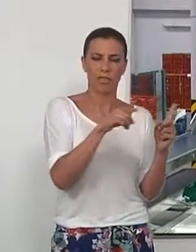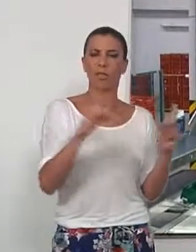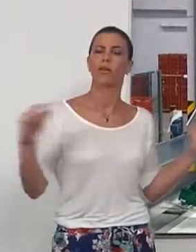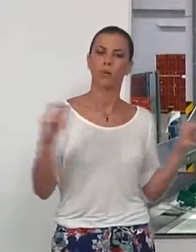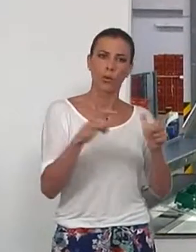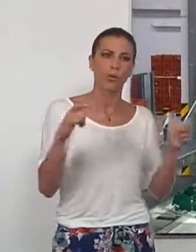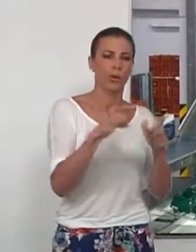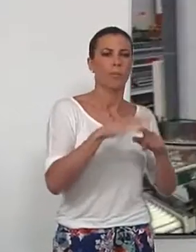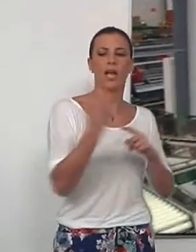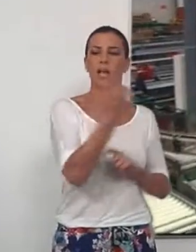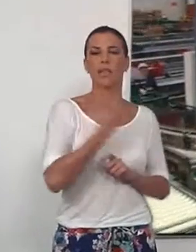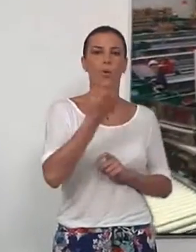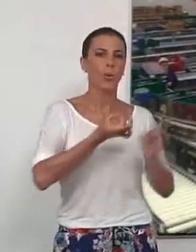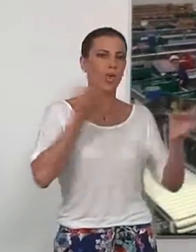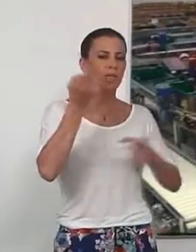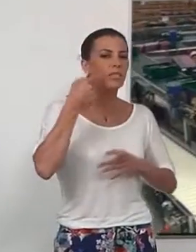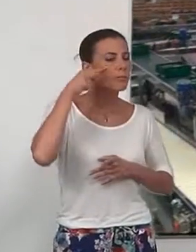sinergias entre la compañía y ellos.